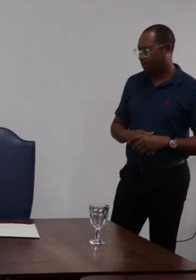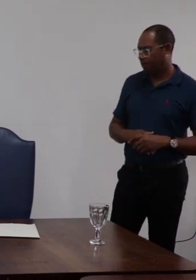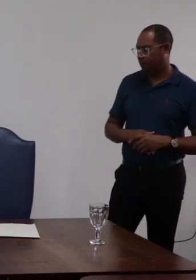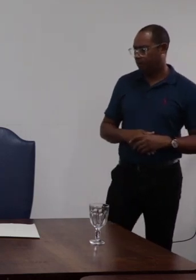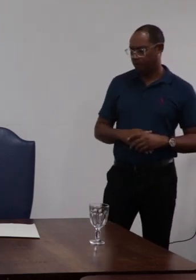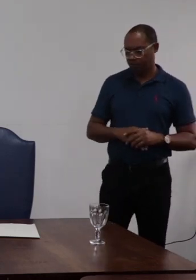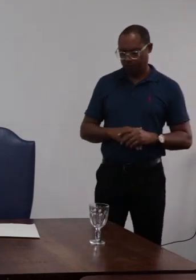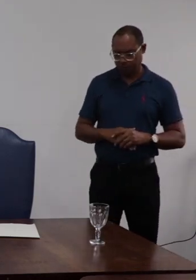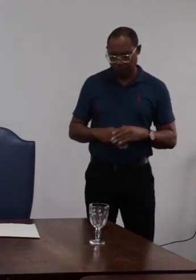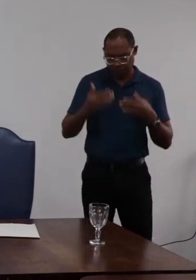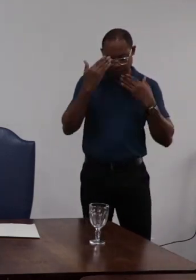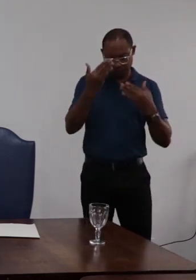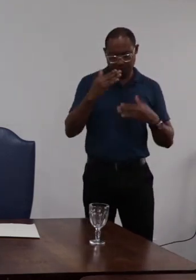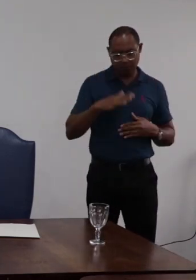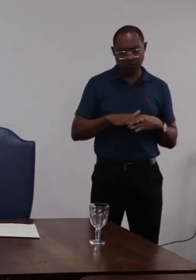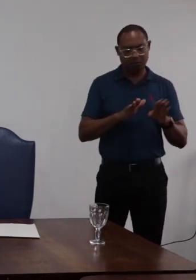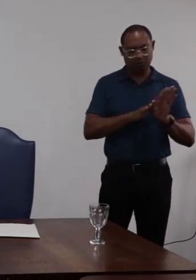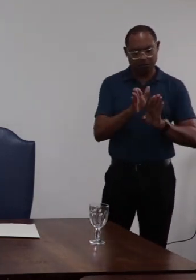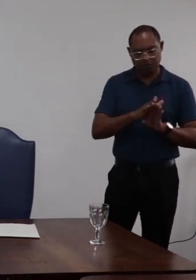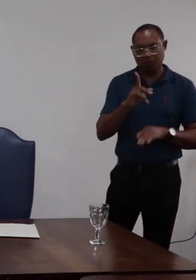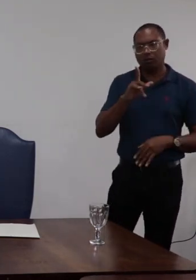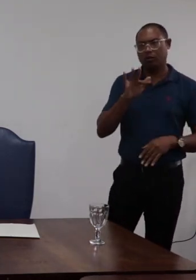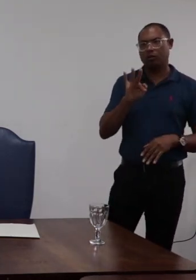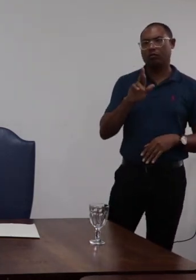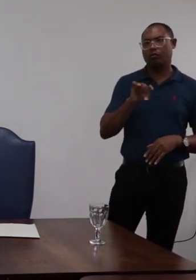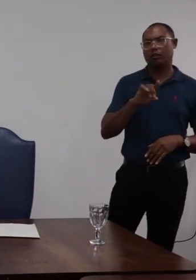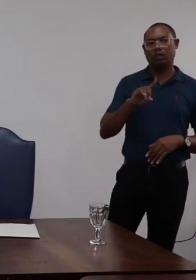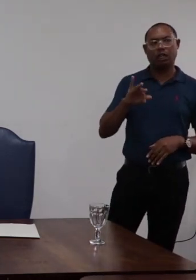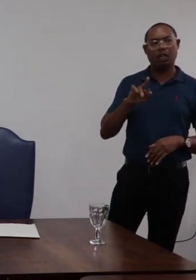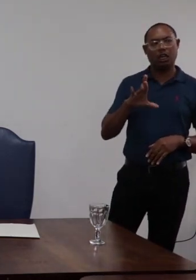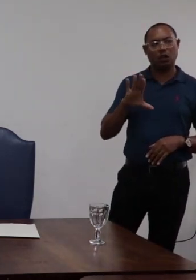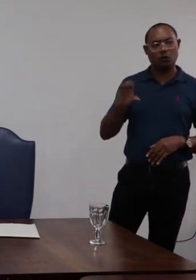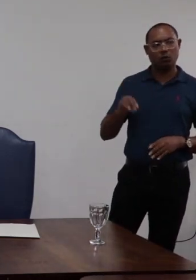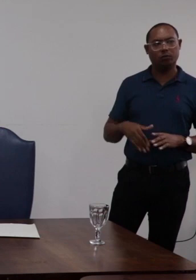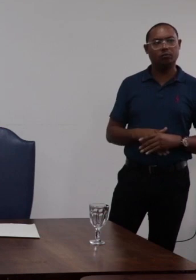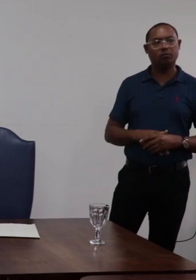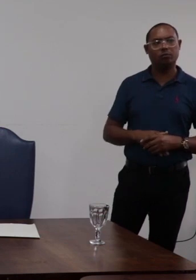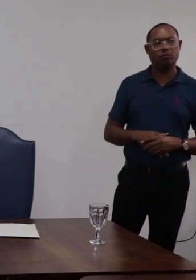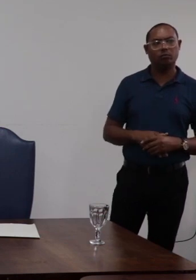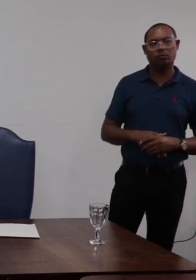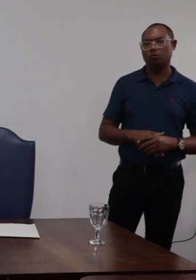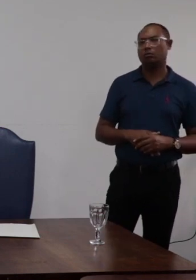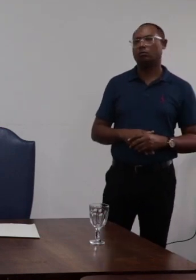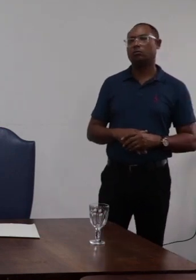Obrigado senhor conselheiro Frederico continuarei a discussão